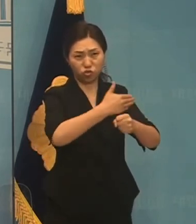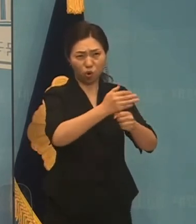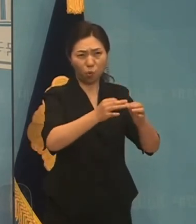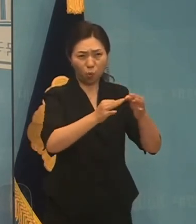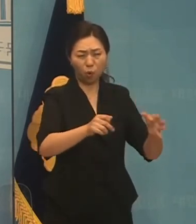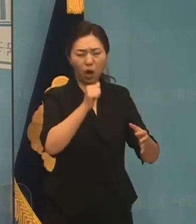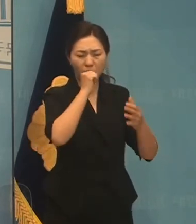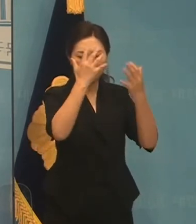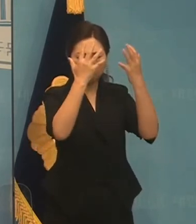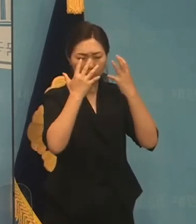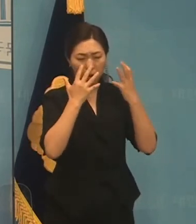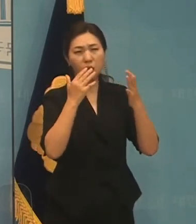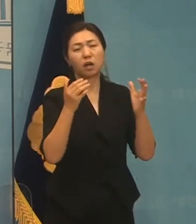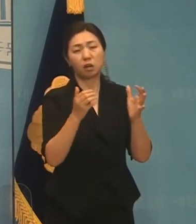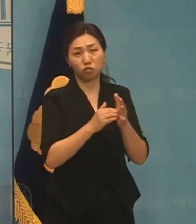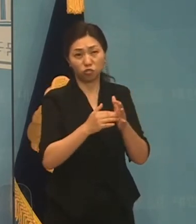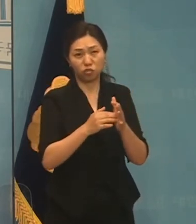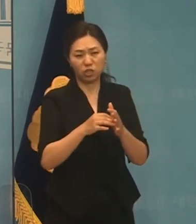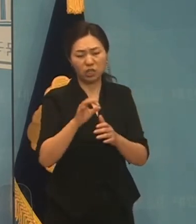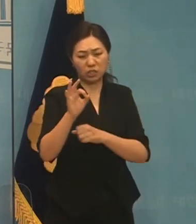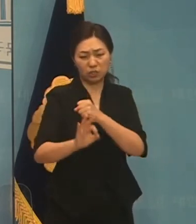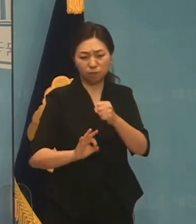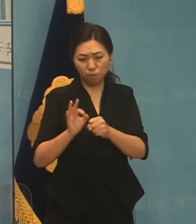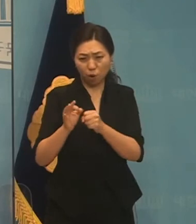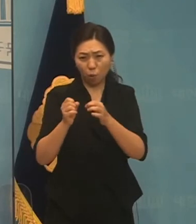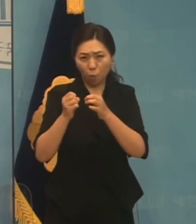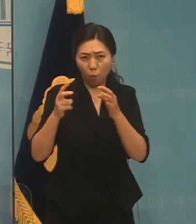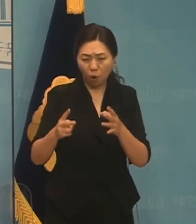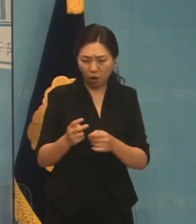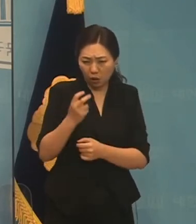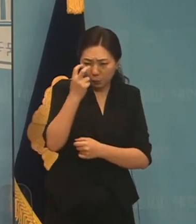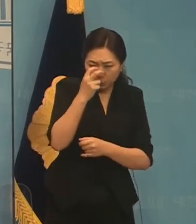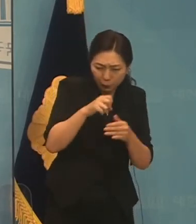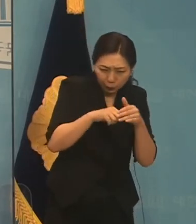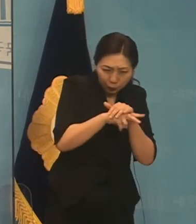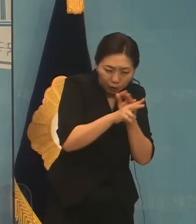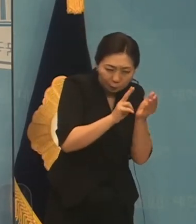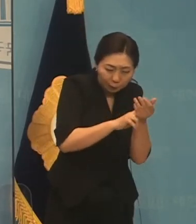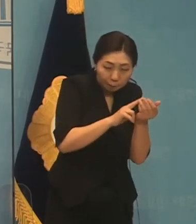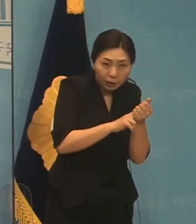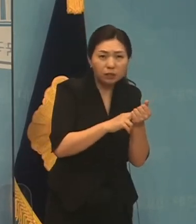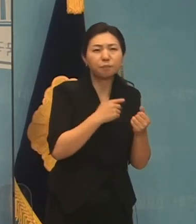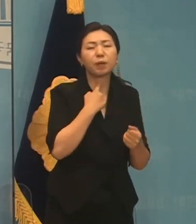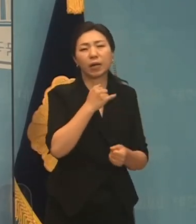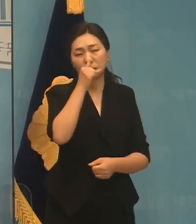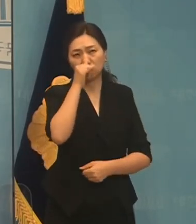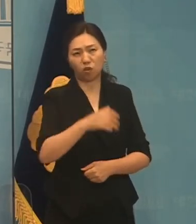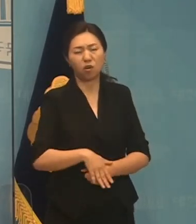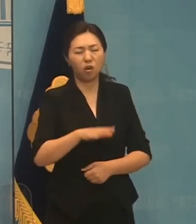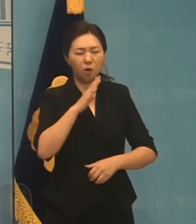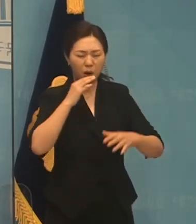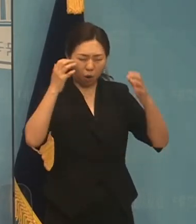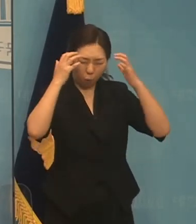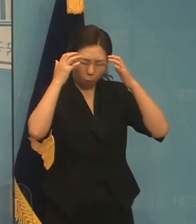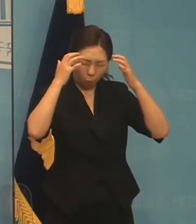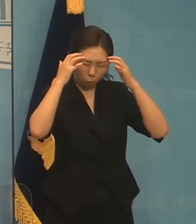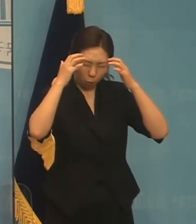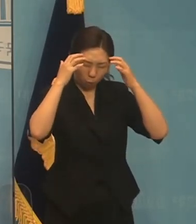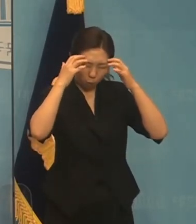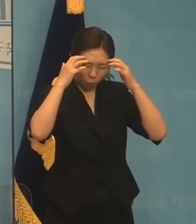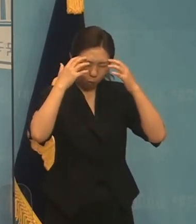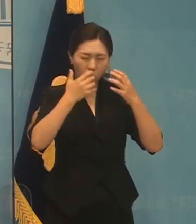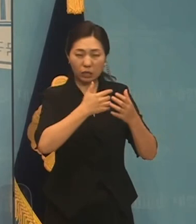10여 년의 수배 생활을 겪었습니다. 그야말로 고난과 시련의 연속이었습니다.